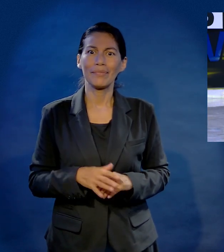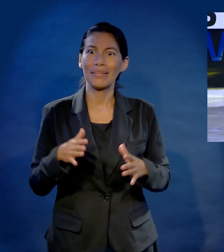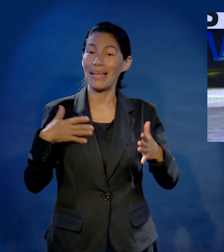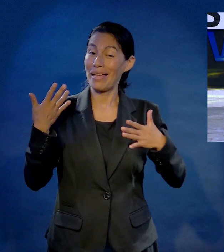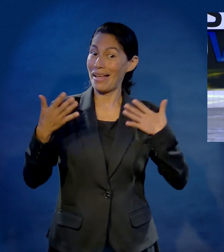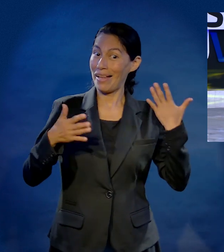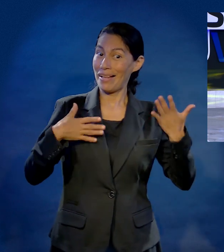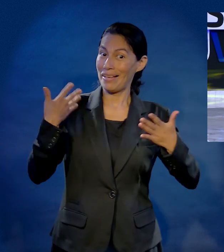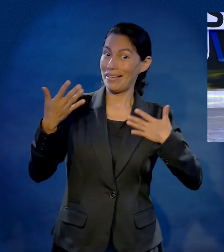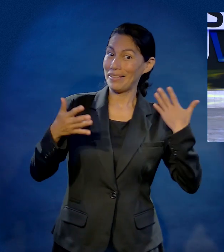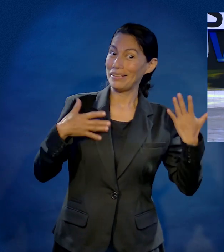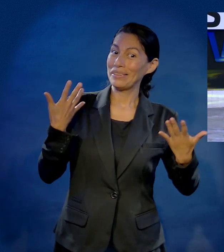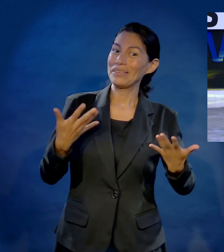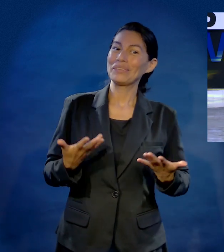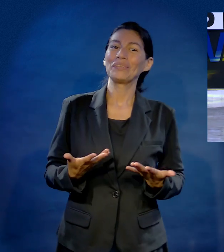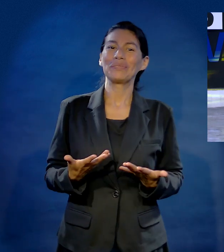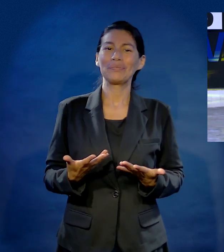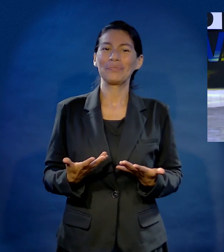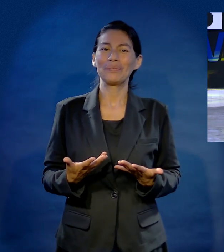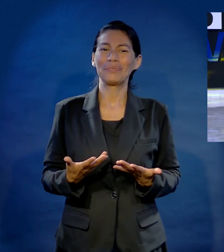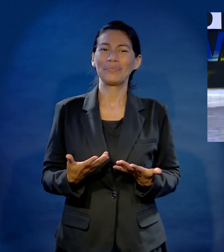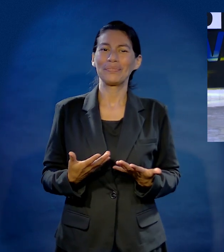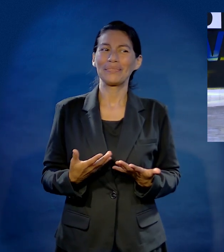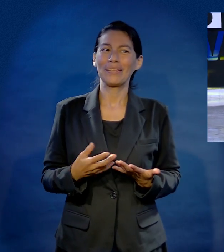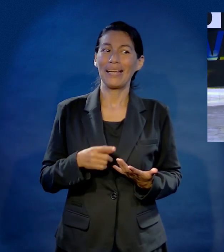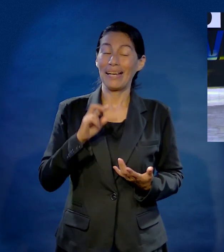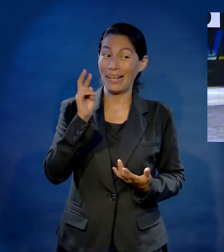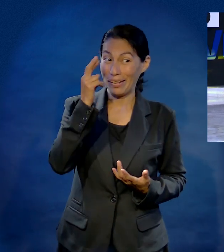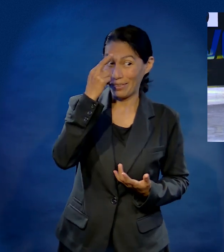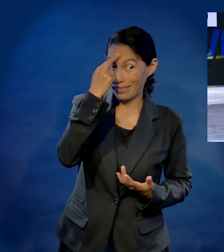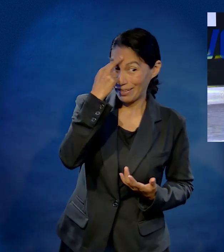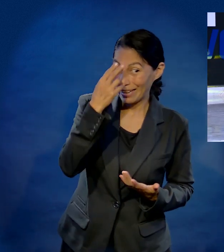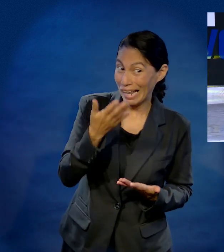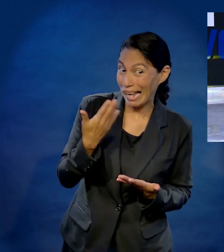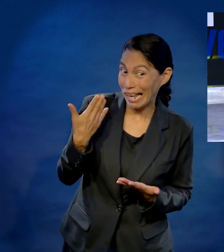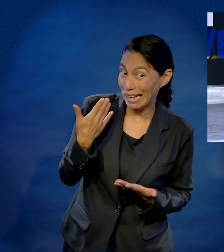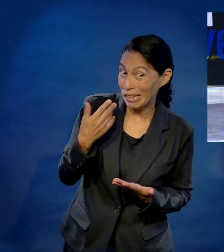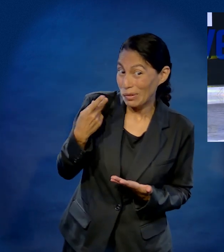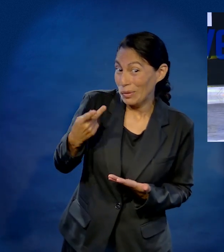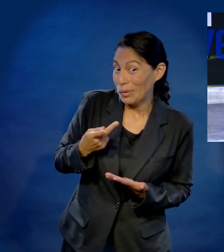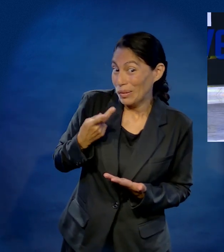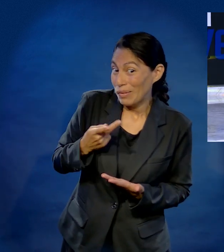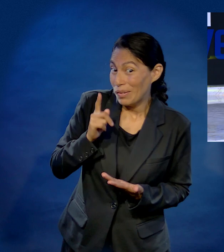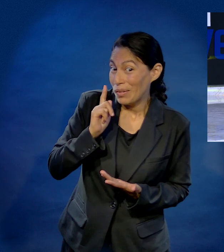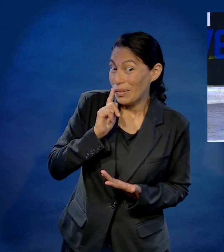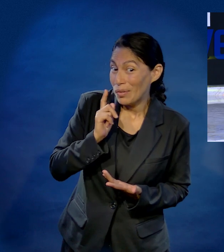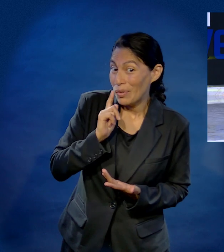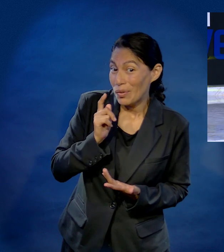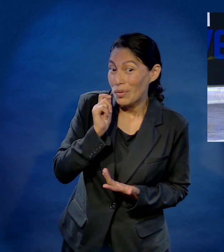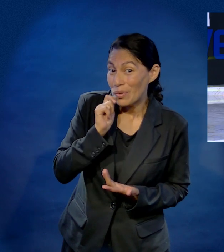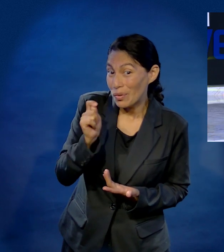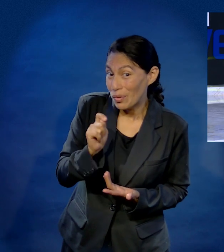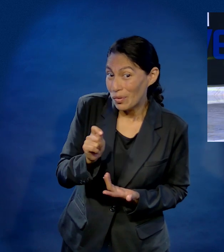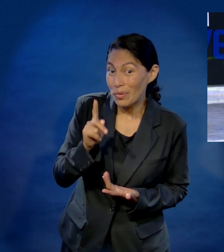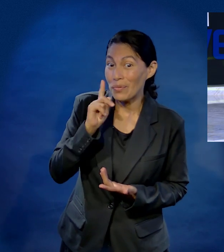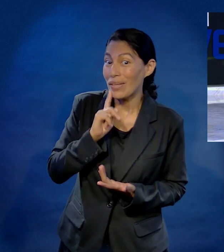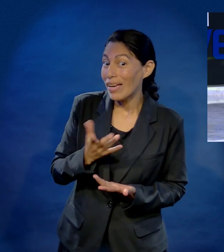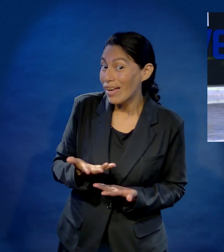¿qué pasó? Y con una alegría, de esas como si dijera, ¿te acuerdas cuando me preguntabas por la novia?